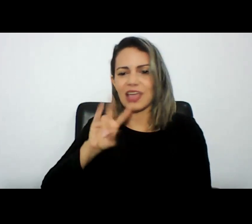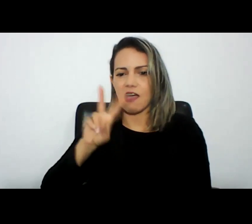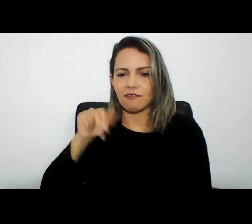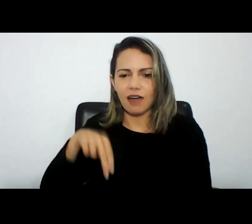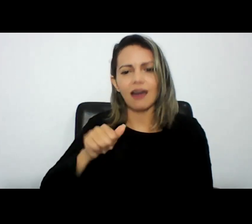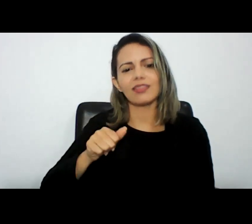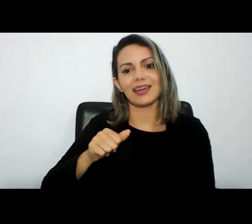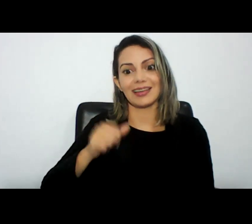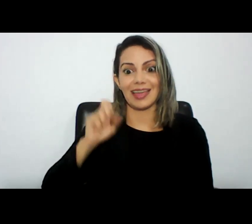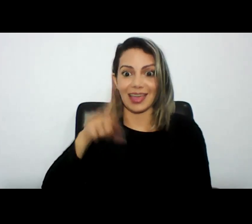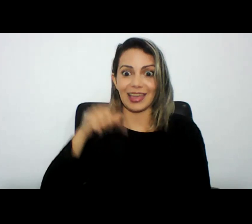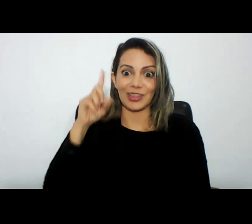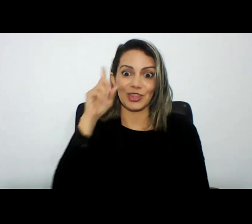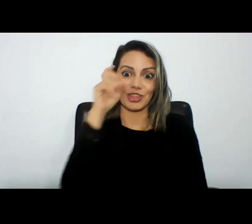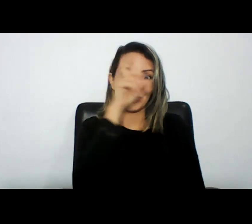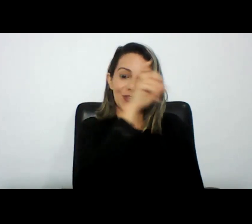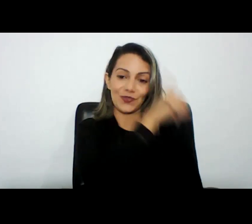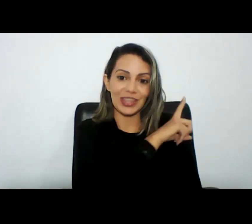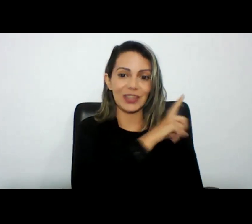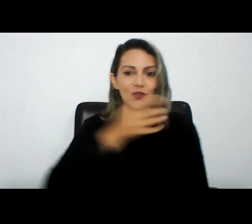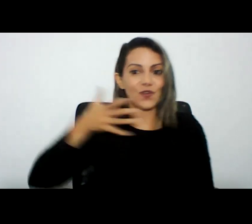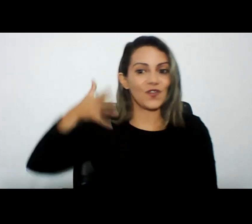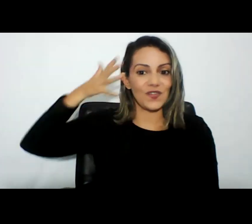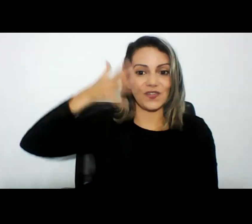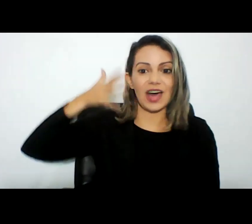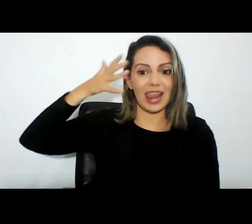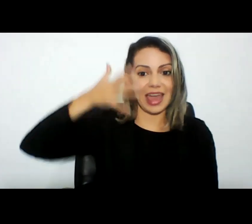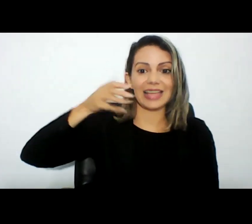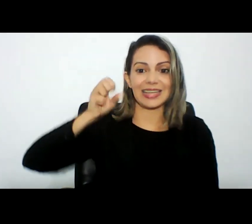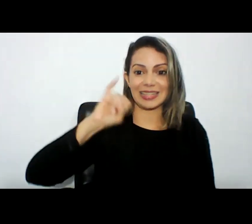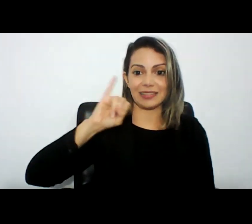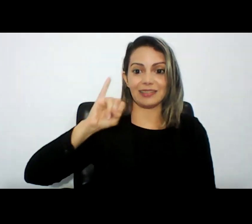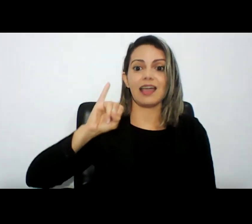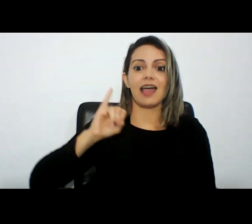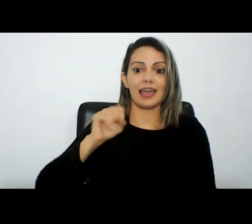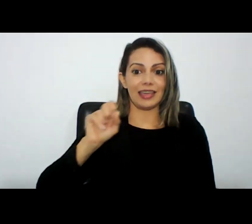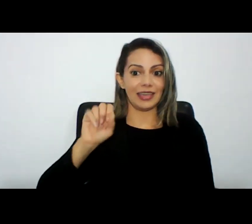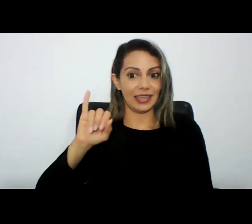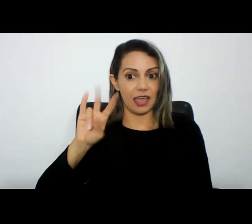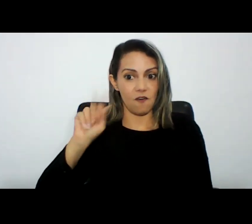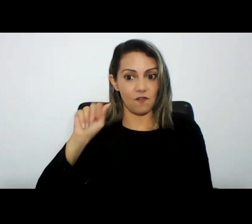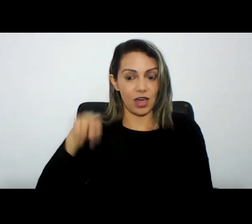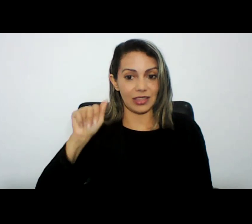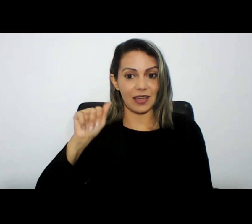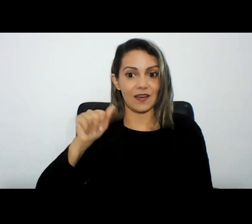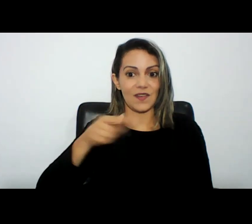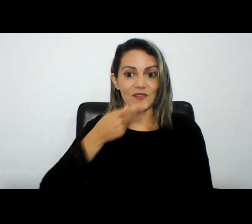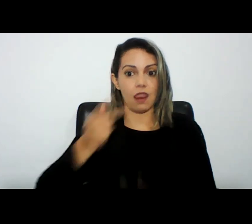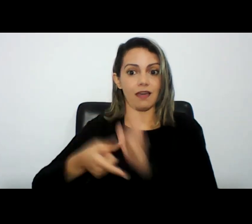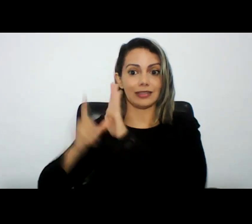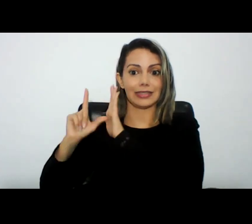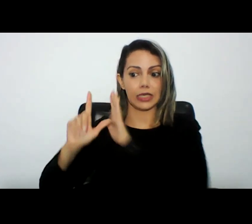difícil falar expor alguma coisa depois depois da fala da doutora Ivana